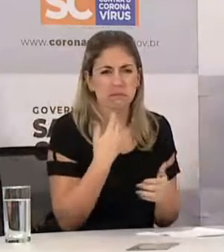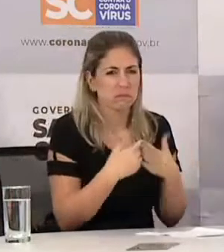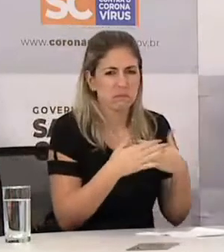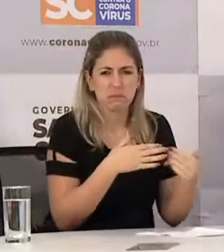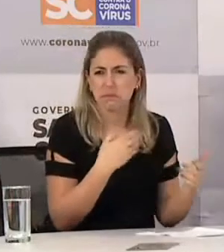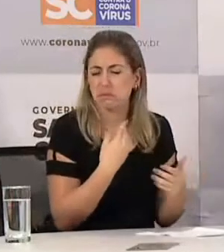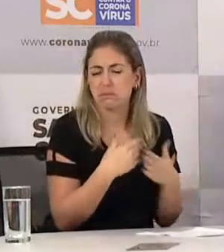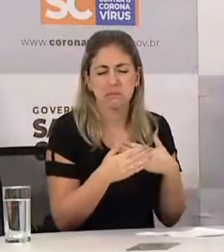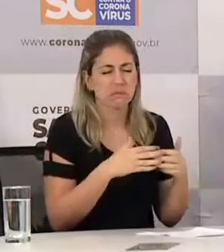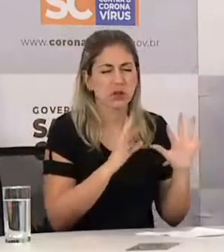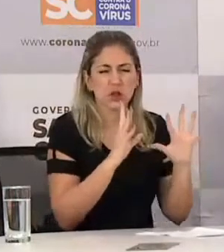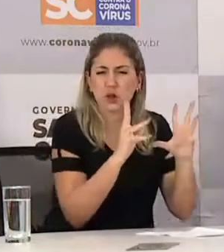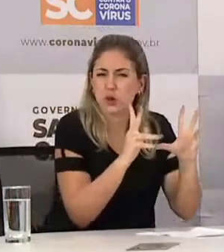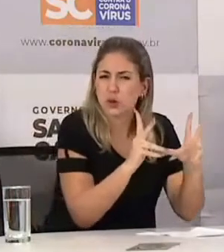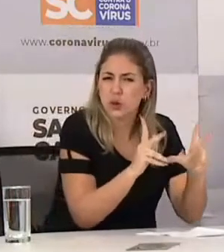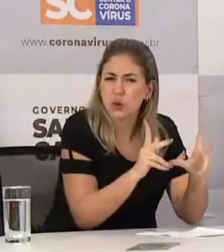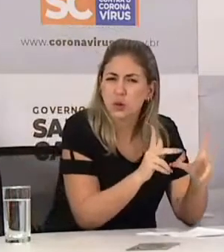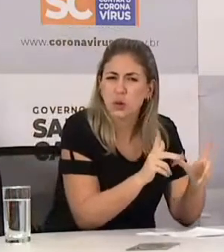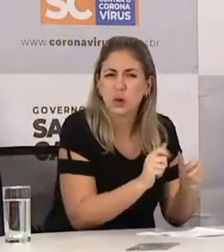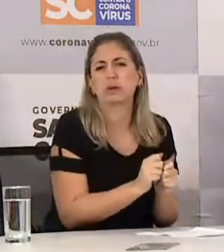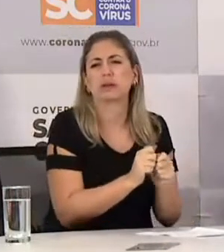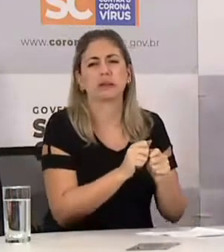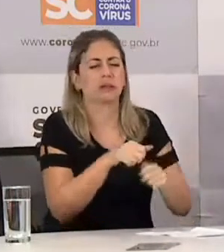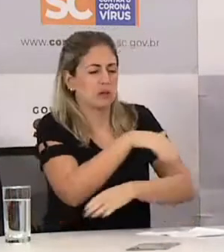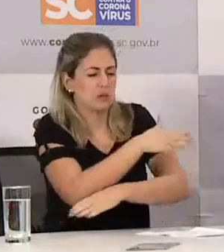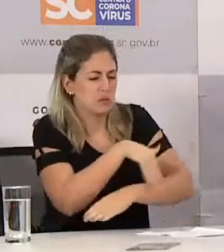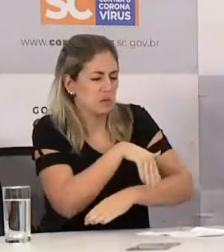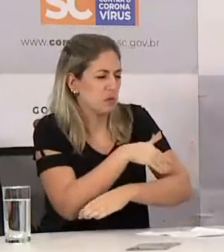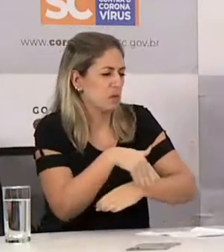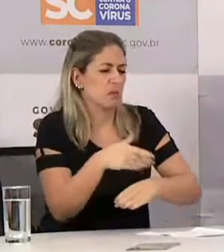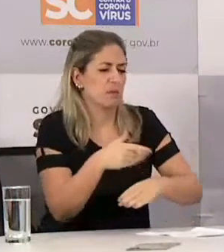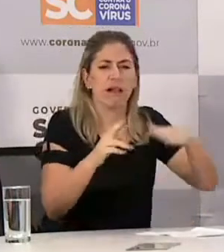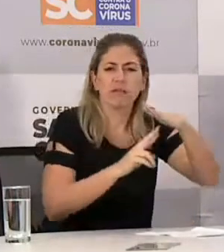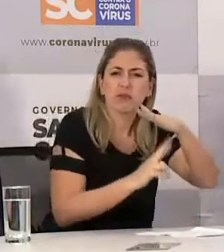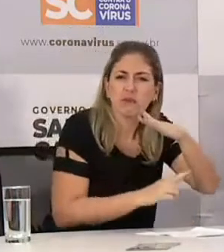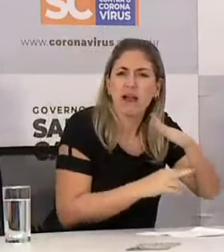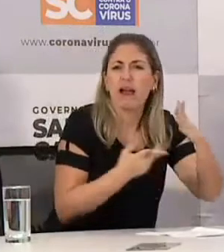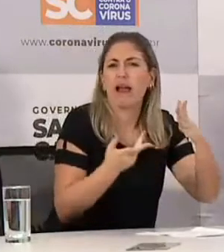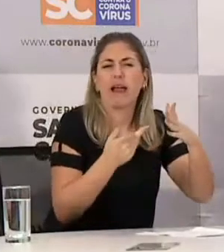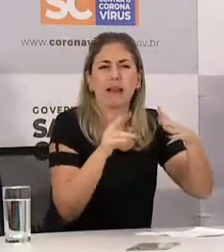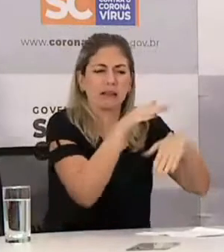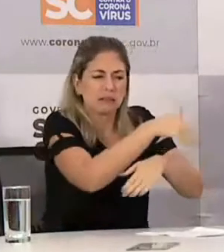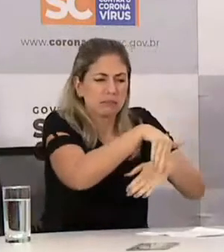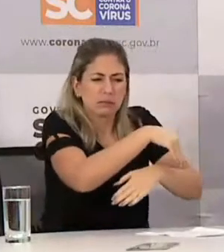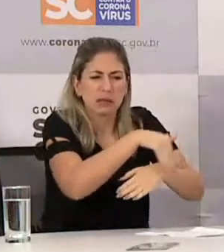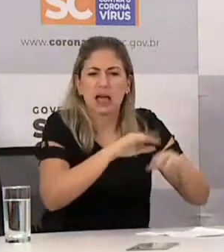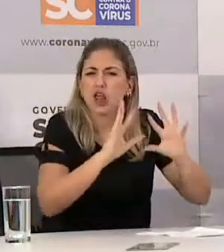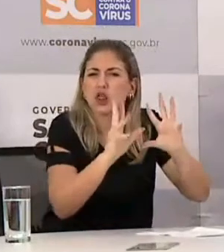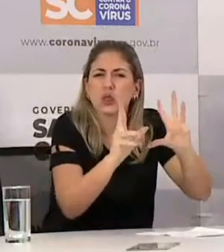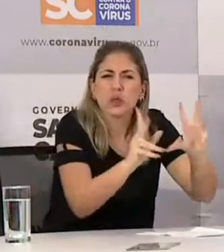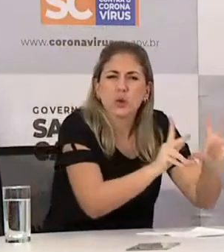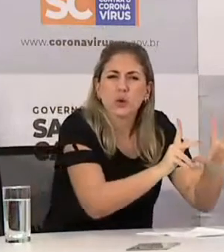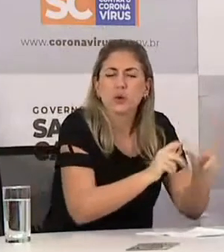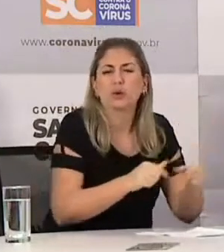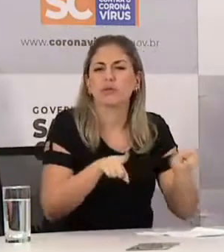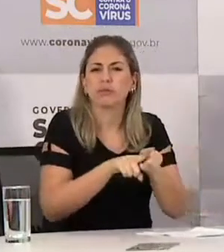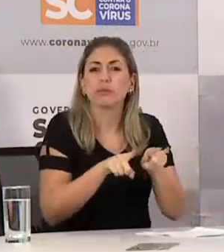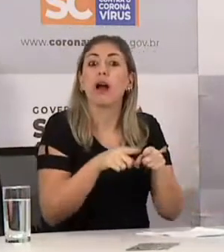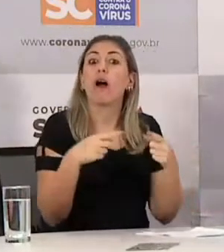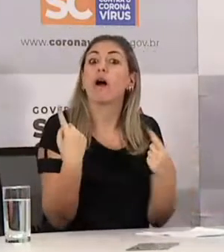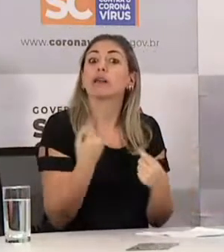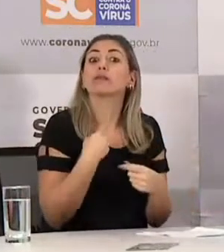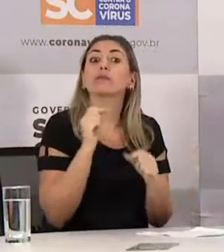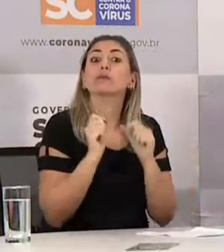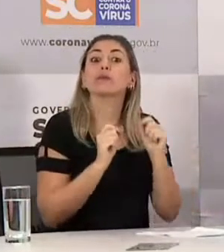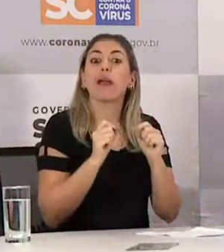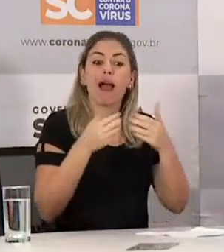manutenção rodoviária, todas elas, as públicas nós tínhamos liberado, então nós resolvemos estender o